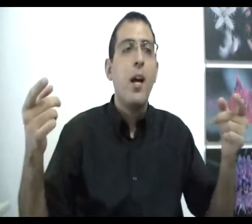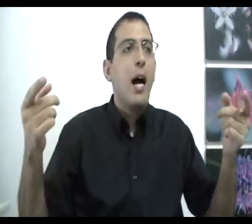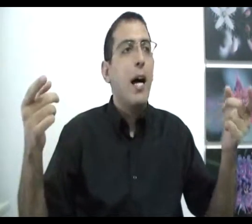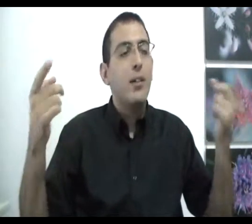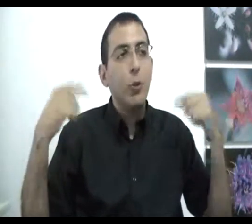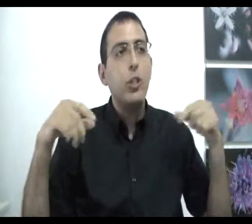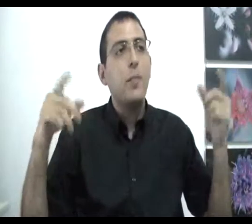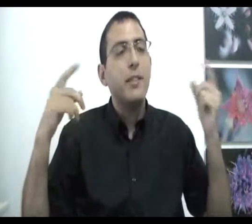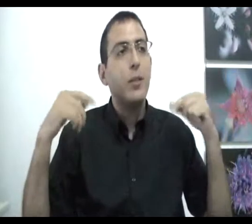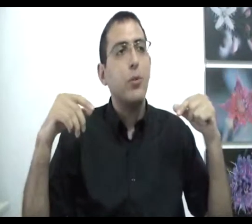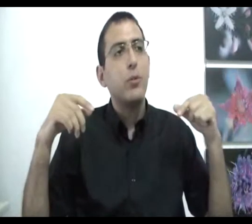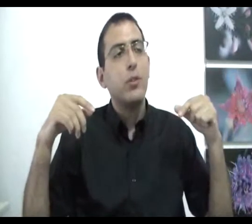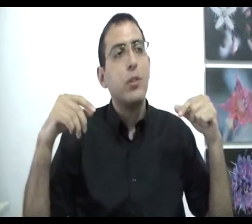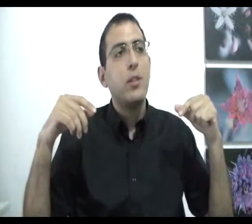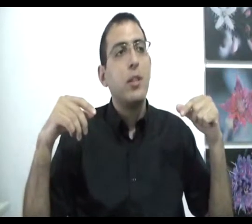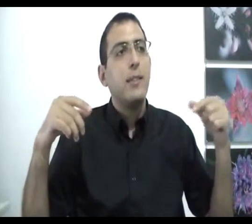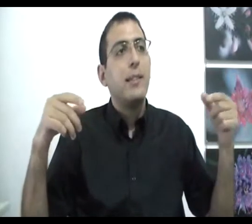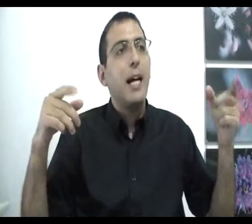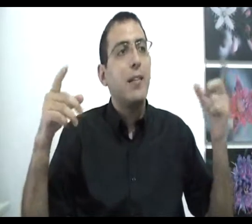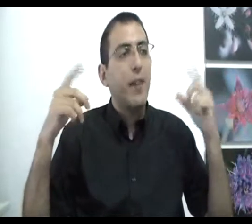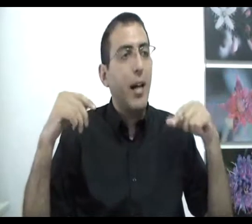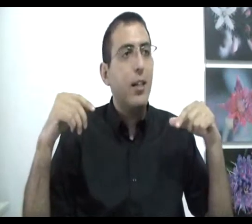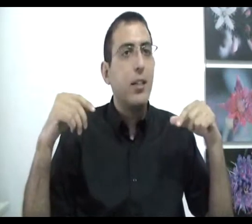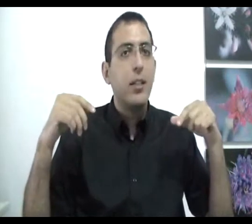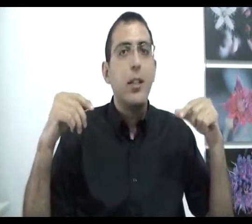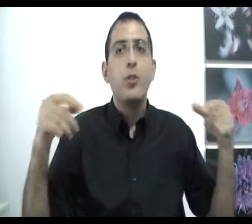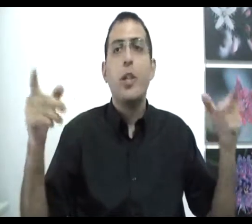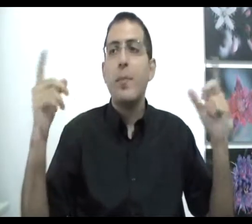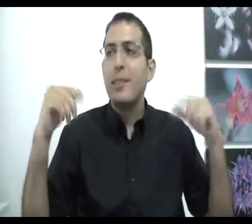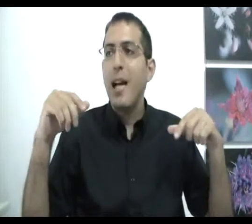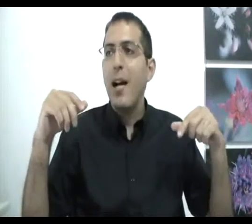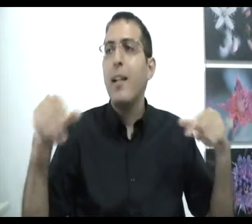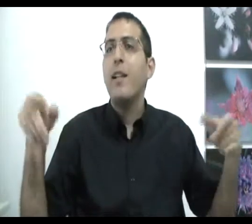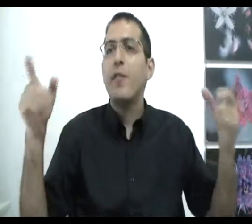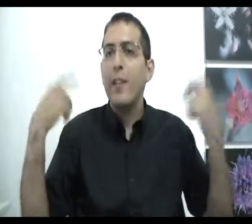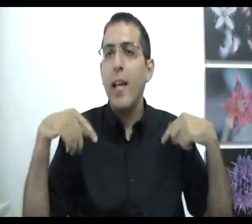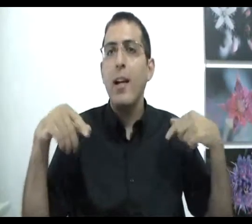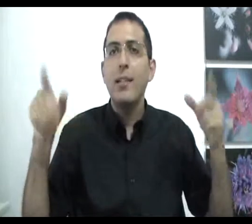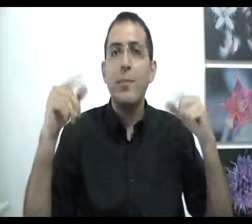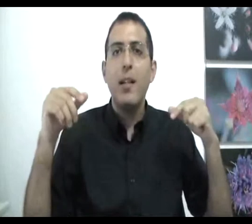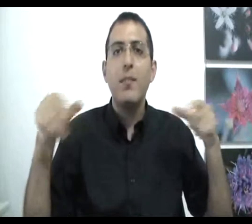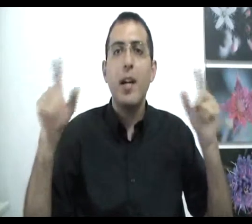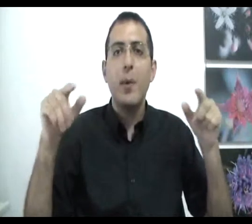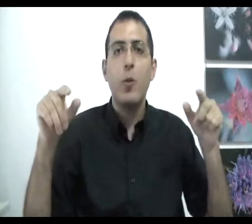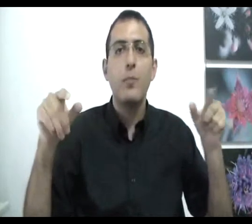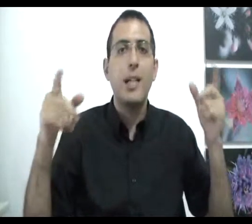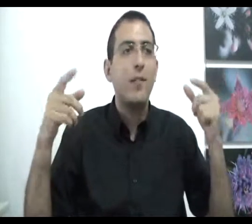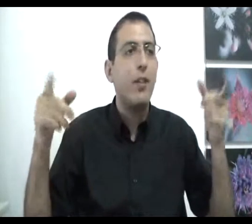האחדות של המציאות זה הדבר שנמצא לפני הזמן והמקום זה הדבר